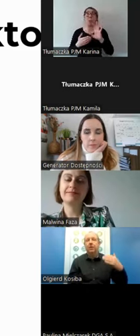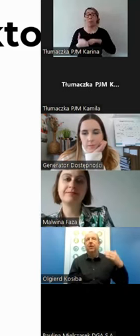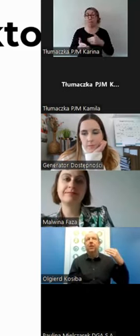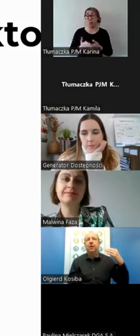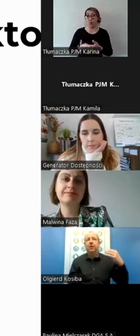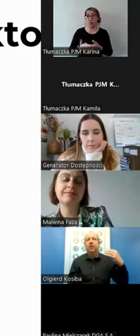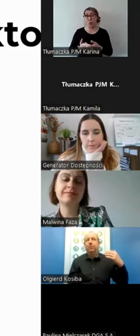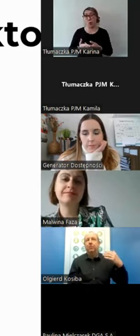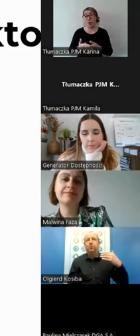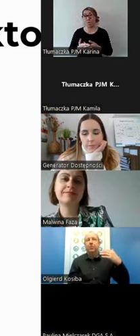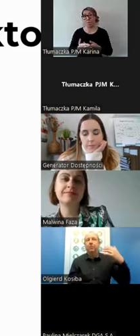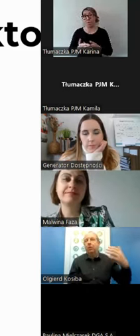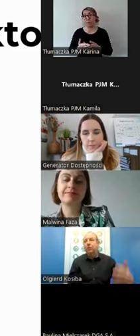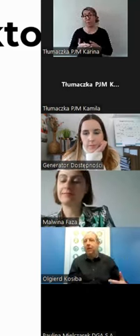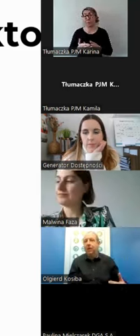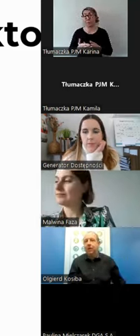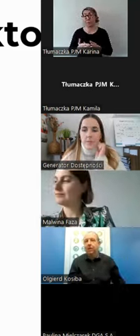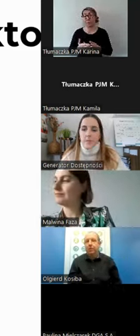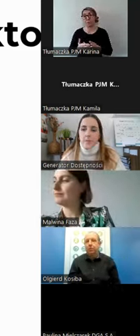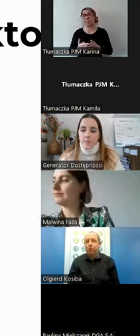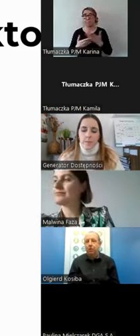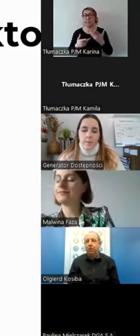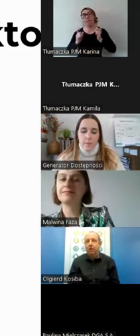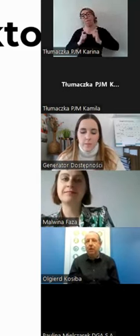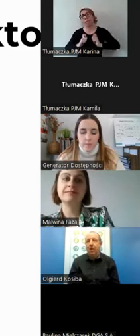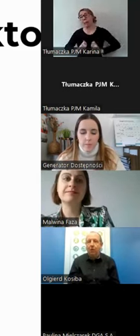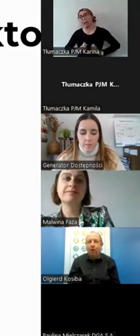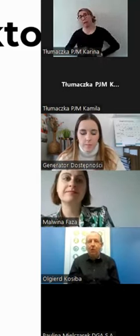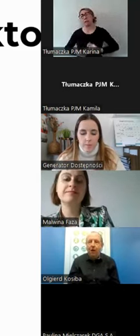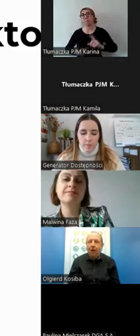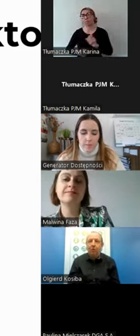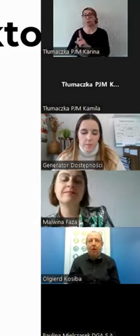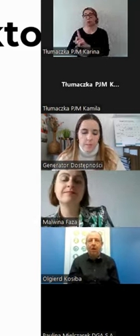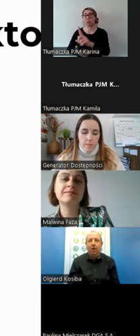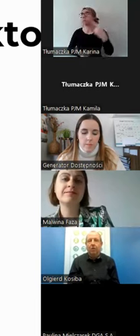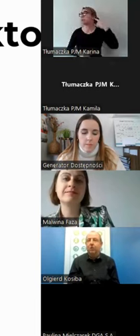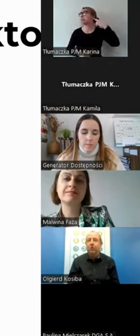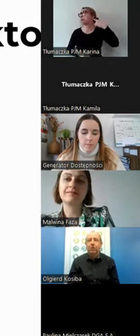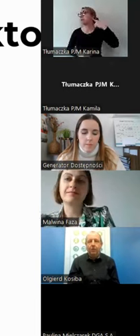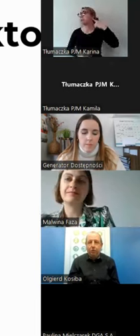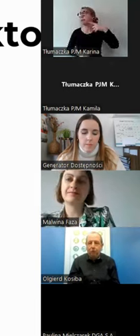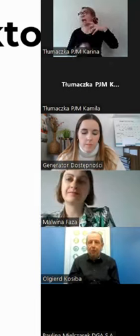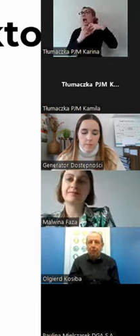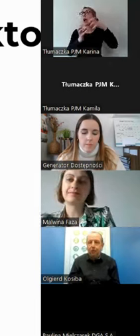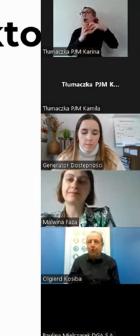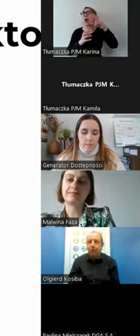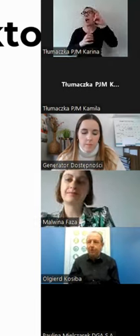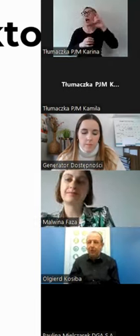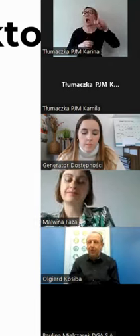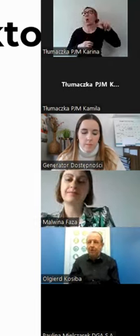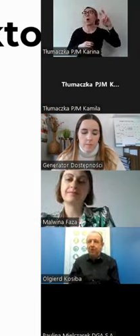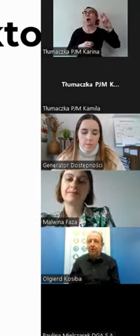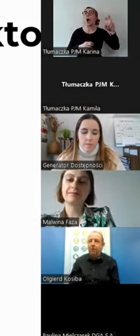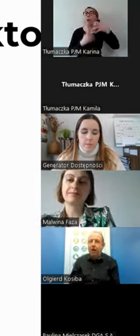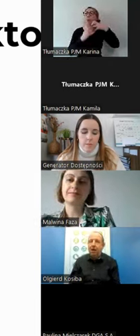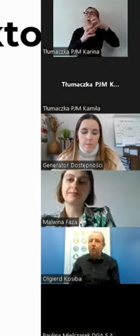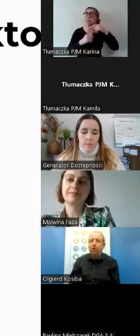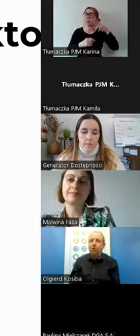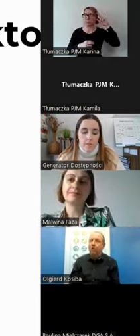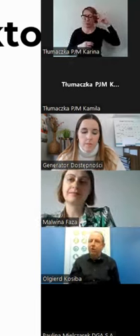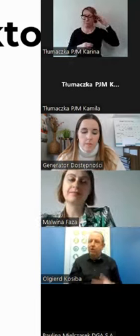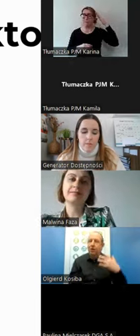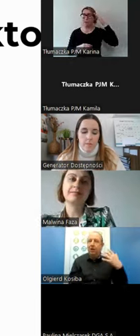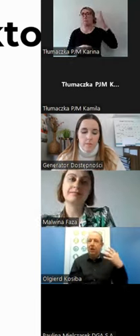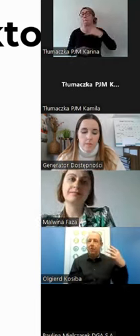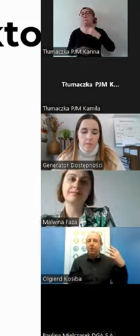wioskę i słyszymy hał, hał, hał, to my to definiujemy, że to jest pies, kiedy miał,